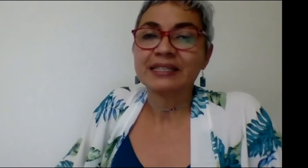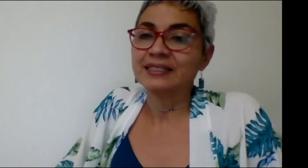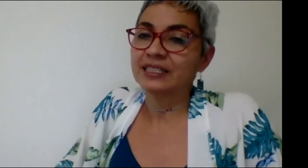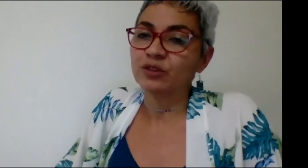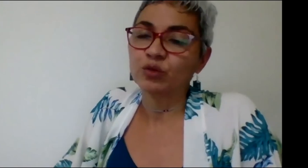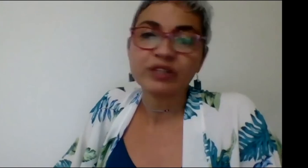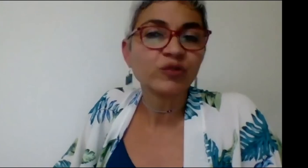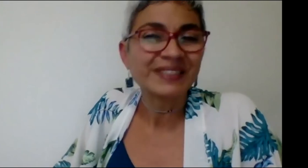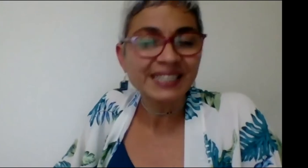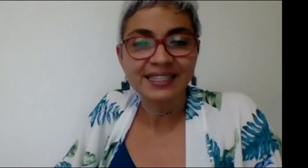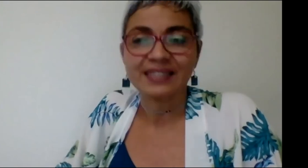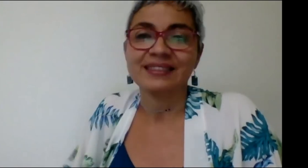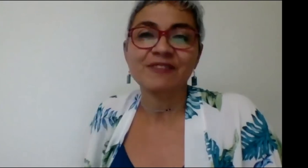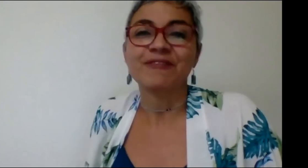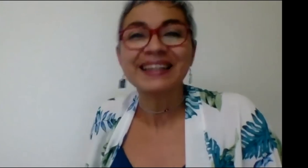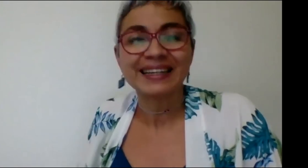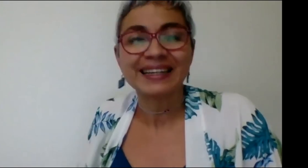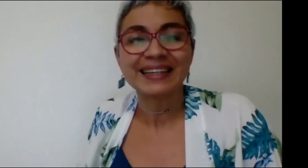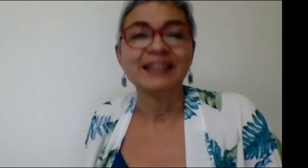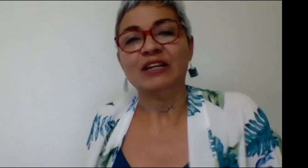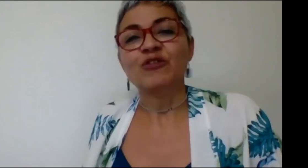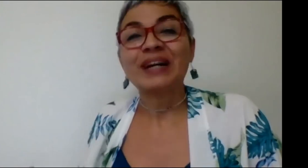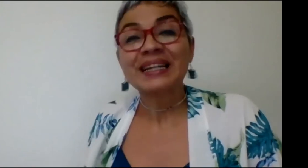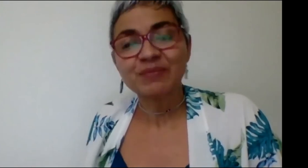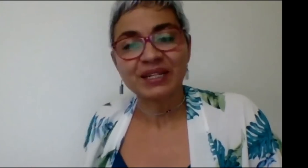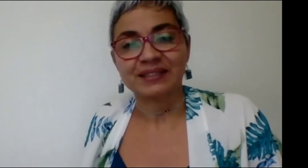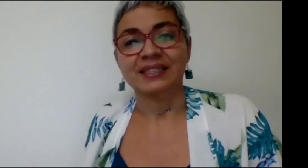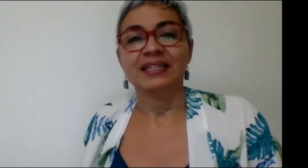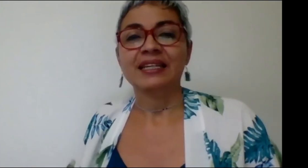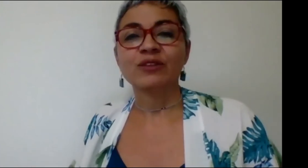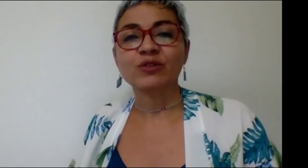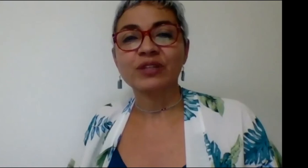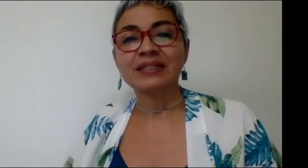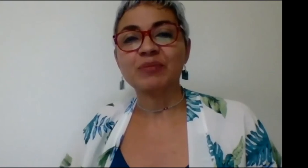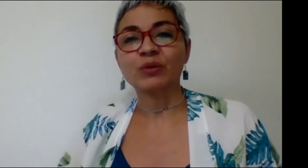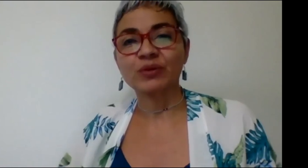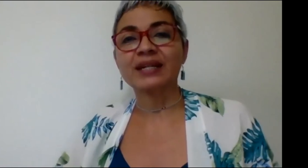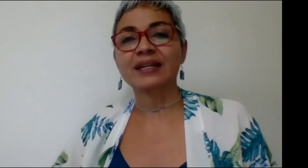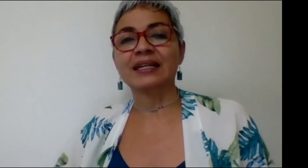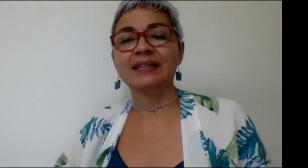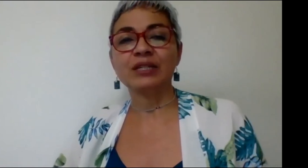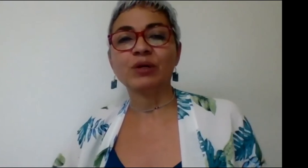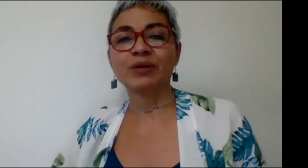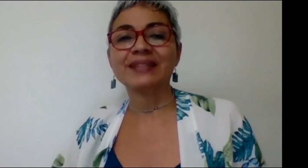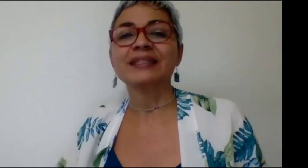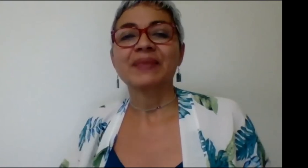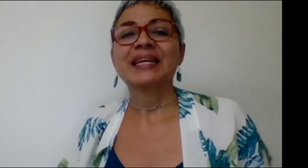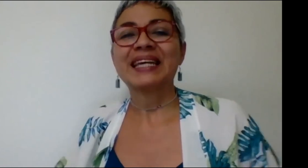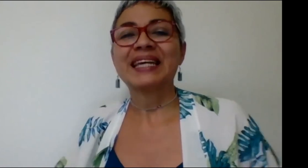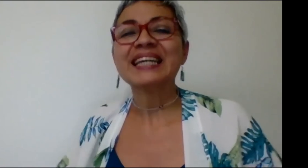están diciendo no es suficiente si falta falta más entonces la pregunta que le dirijo ahora es qué